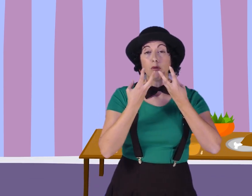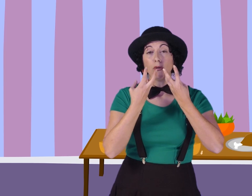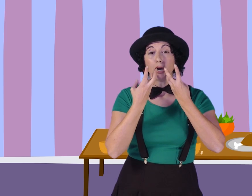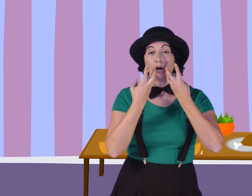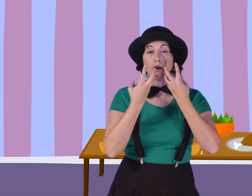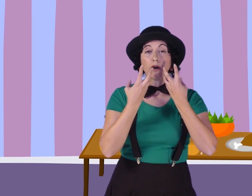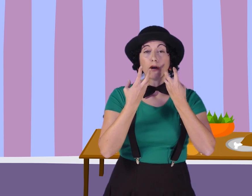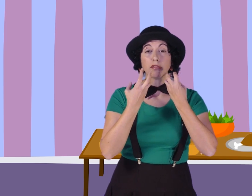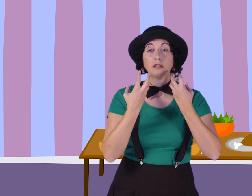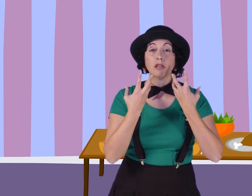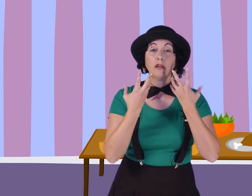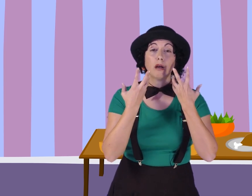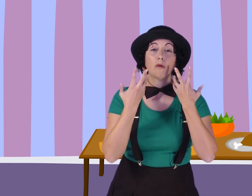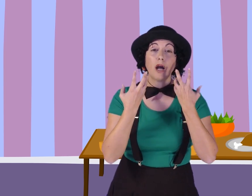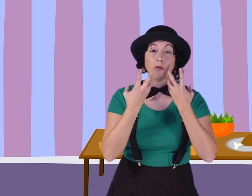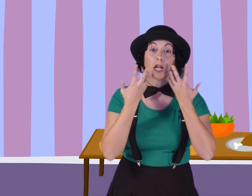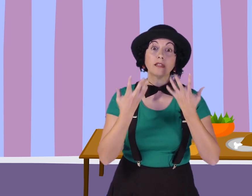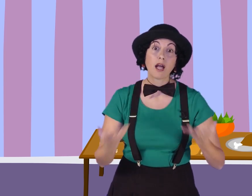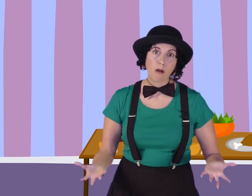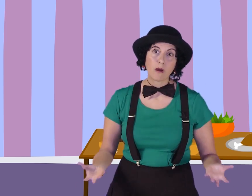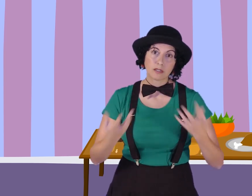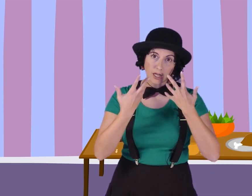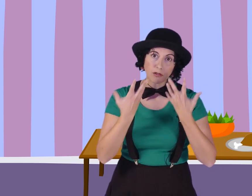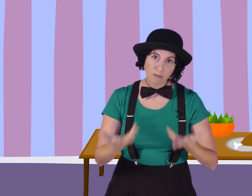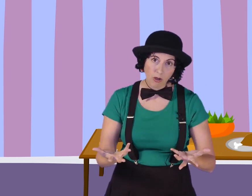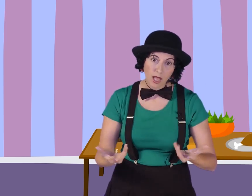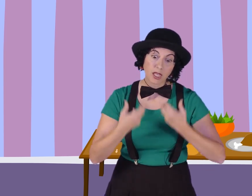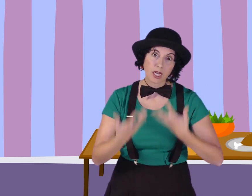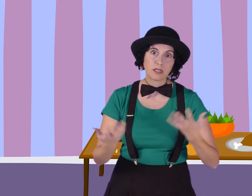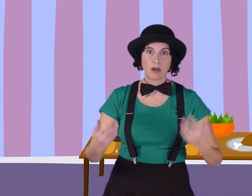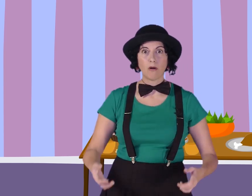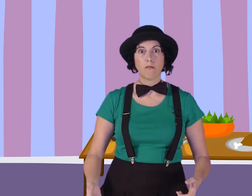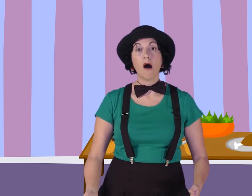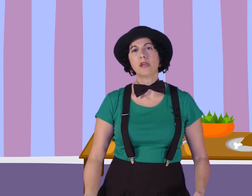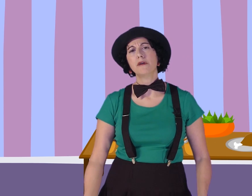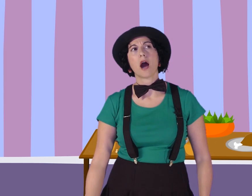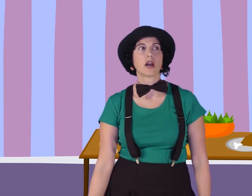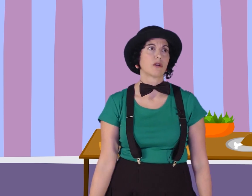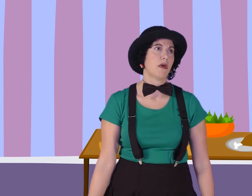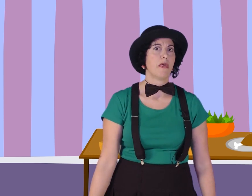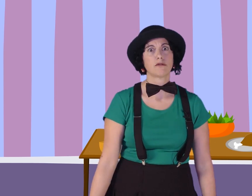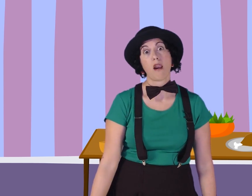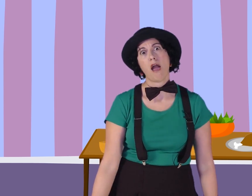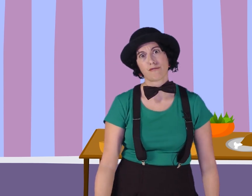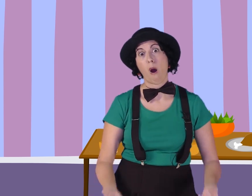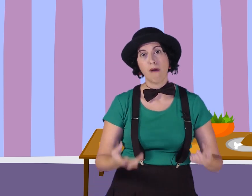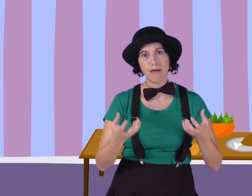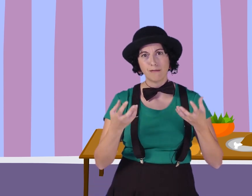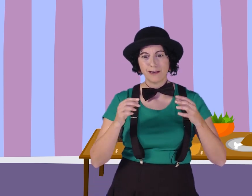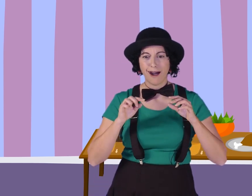Empezó a hacerse la boca. ¡Agua, tanta agua! Se le hizo la boca que casi se ahogó. ¡Madre mía! ¡Qué rico debe de estar esto! ¡Madre mía!